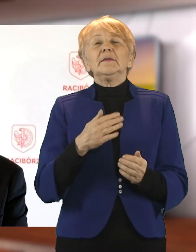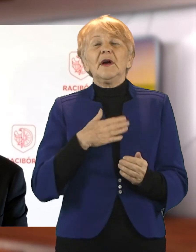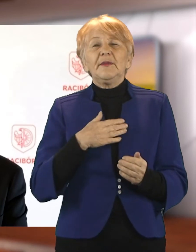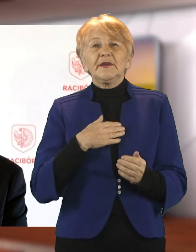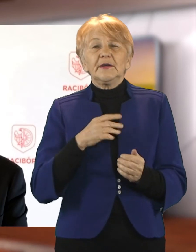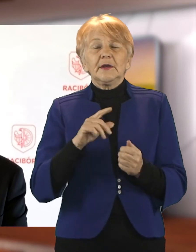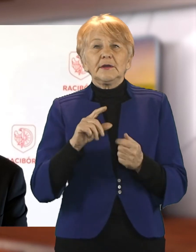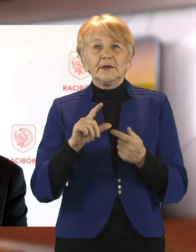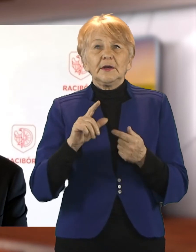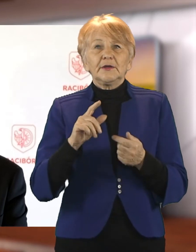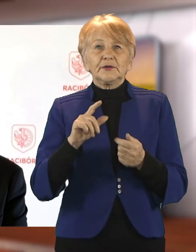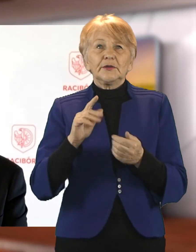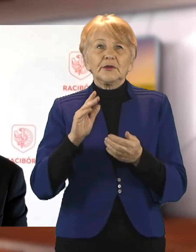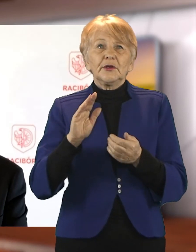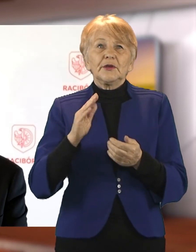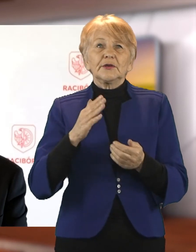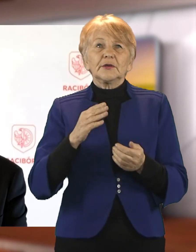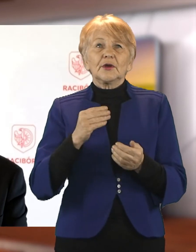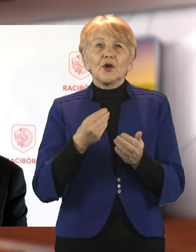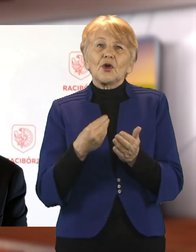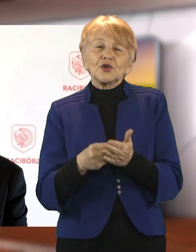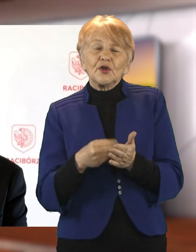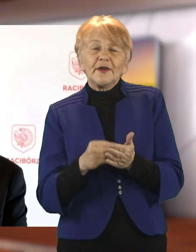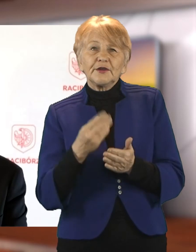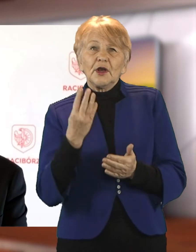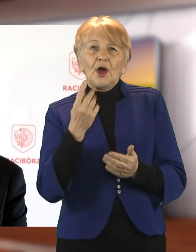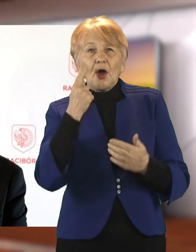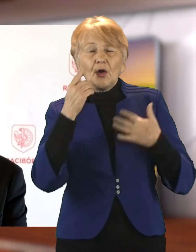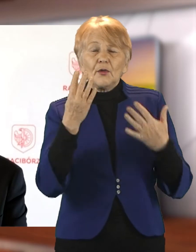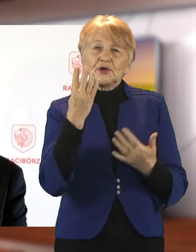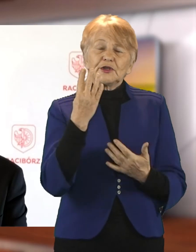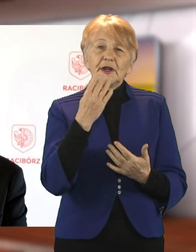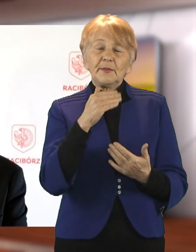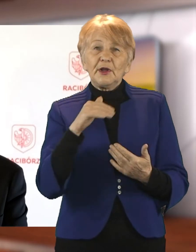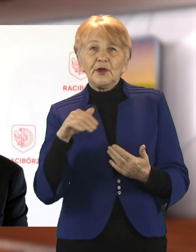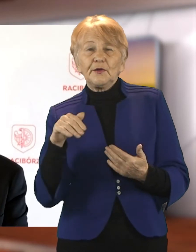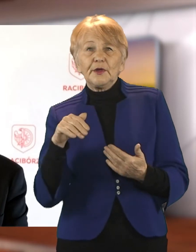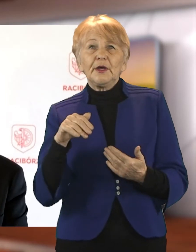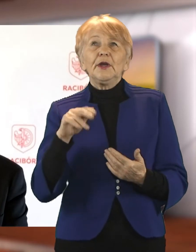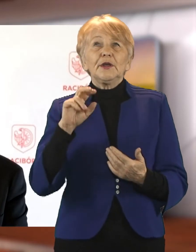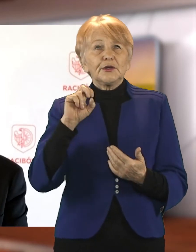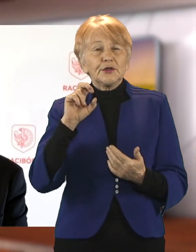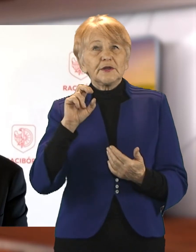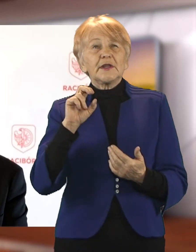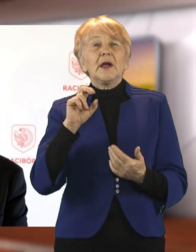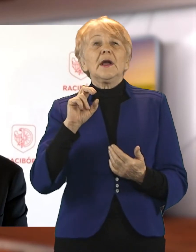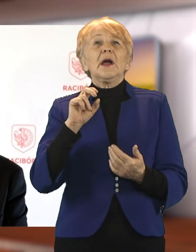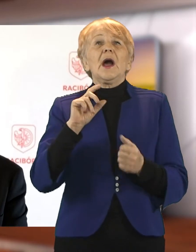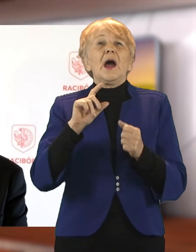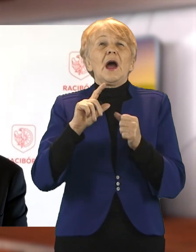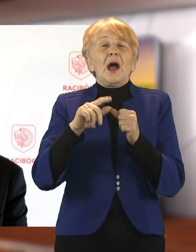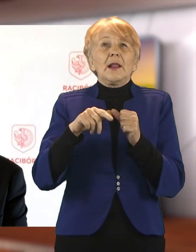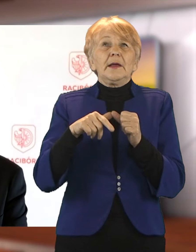za ten żłobek zapłacimy niecały milion złotych, bo pamiętajmy o tym, że mamy 3,3 miliona